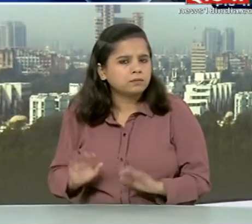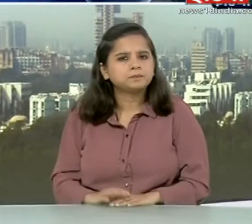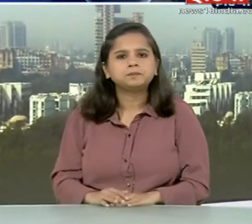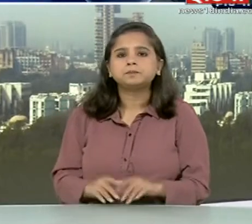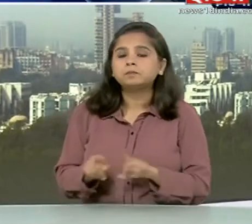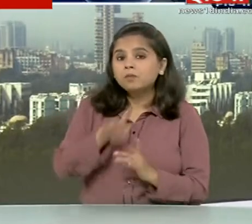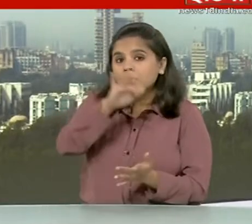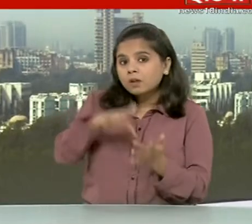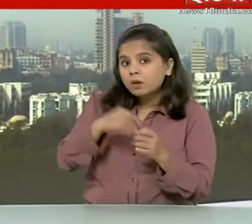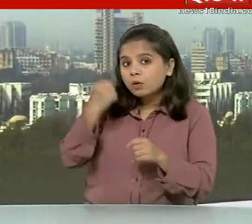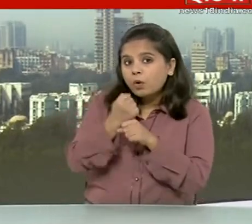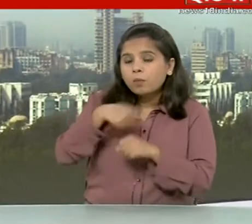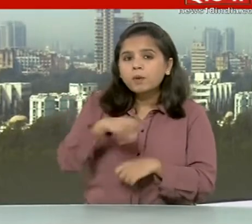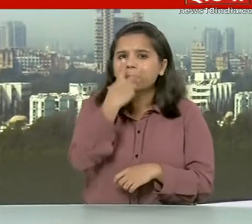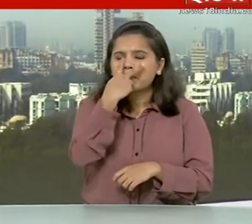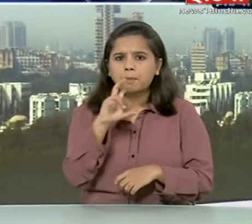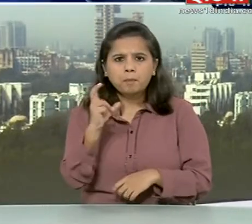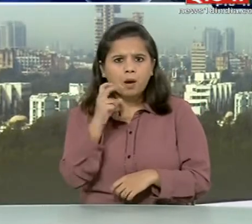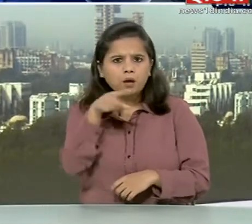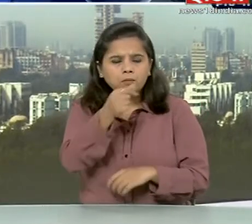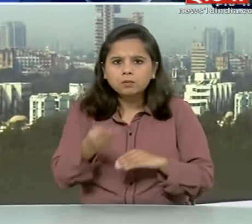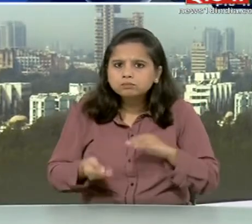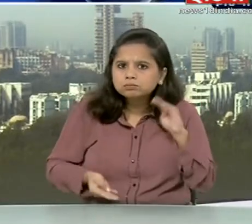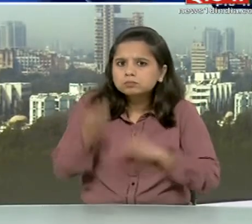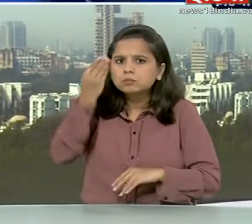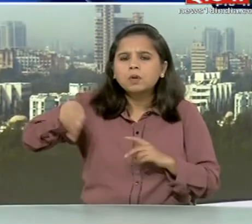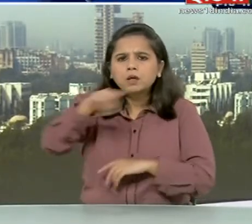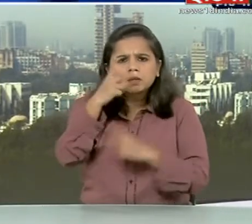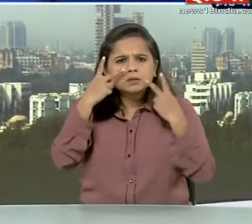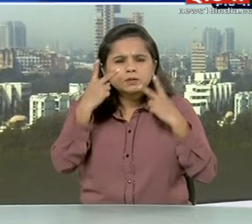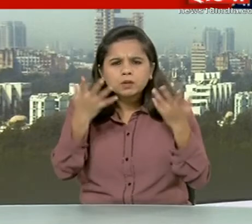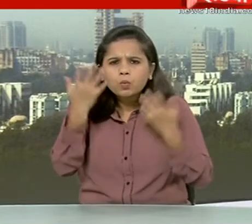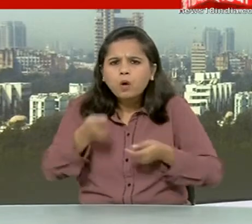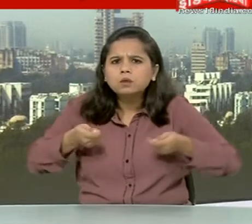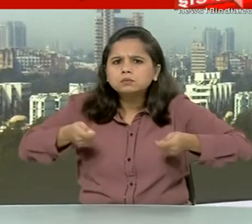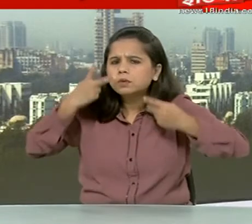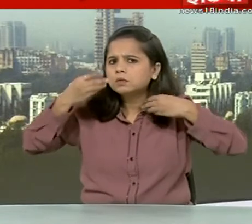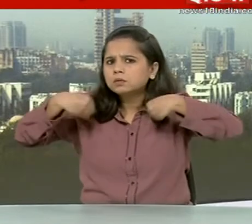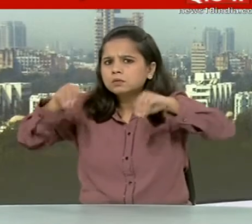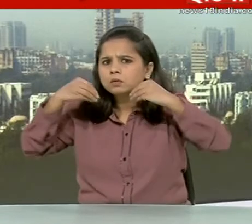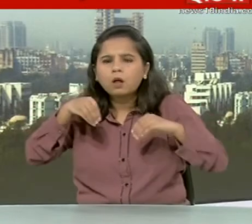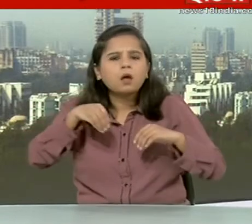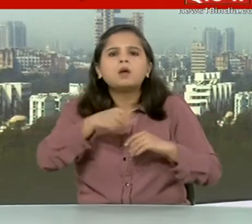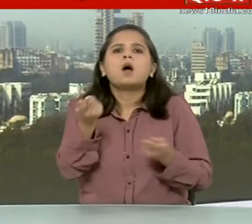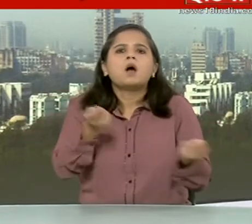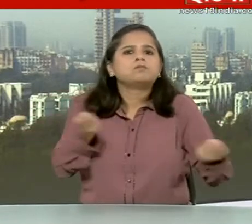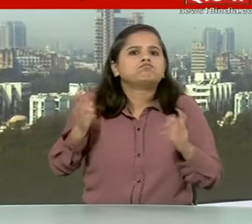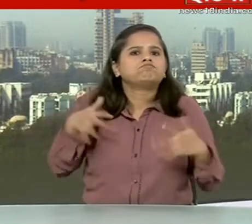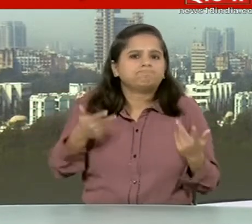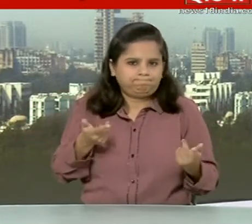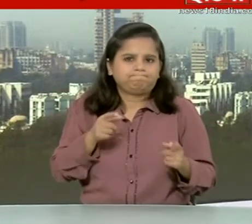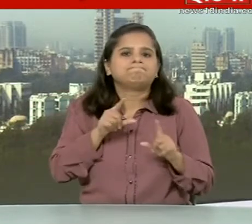अपने भी सियासत खेलने लिए सब कुछ के